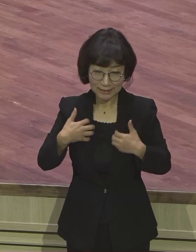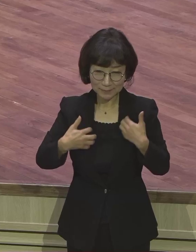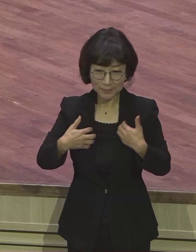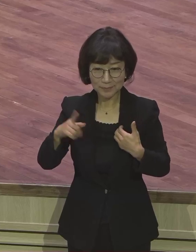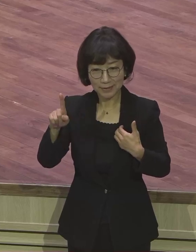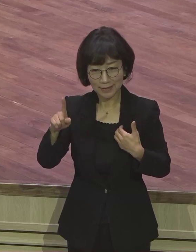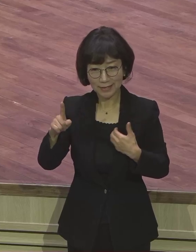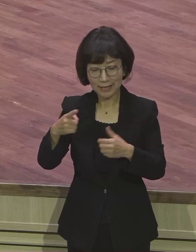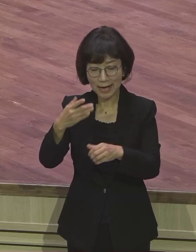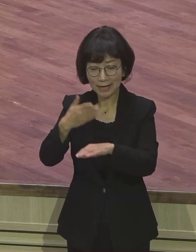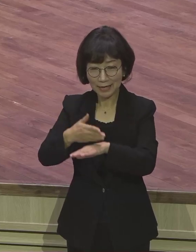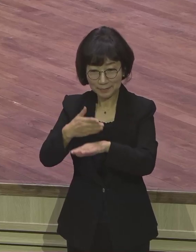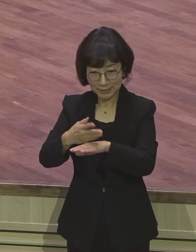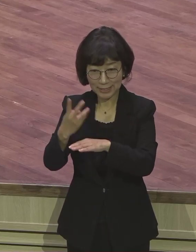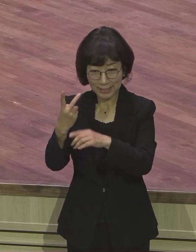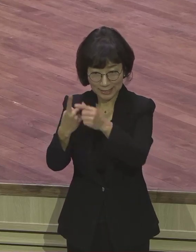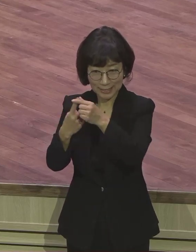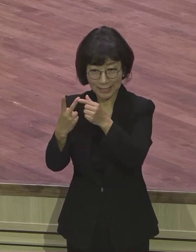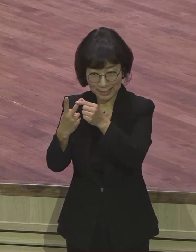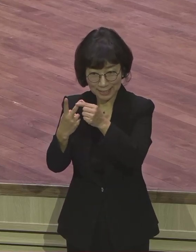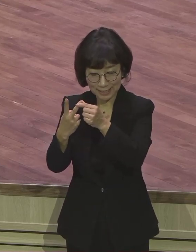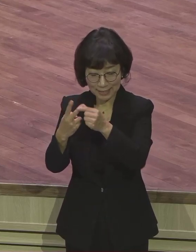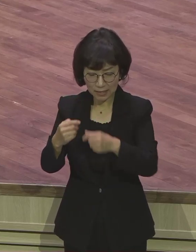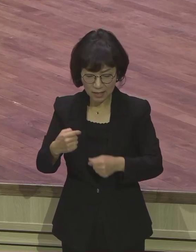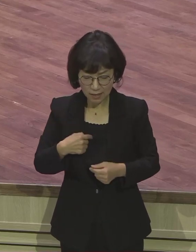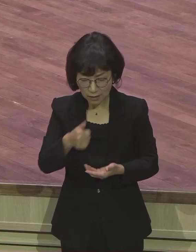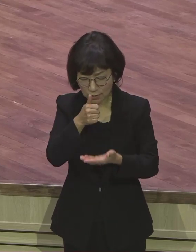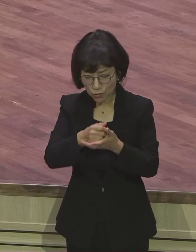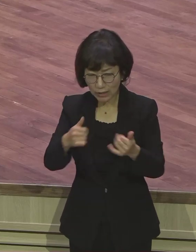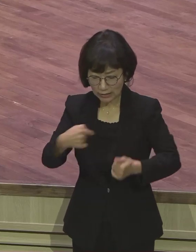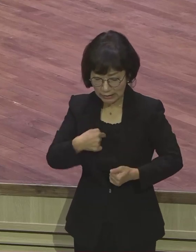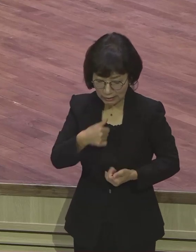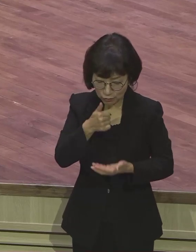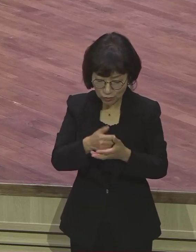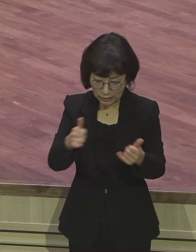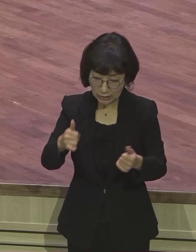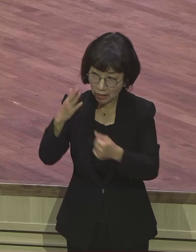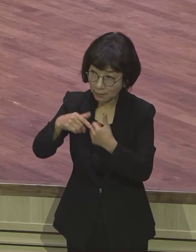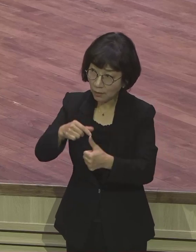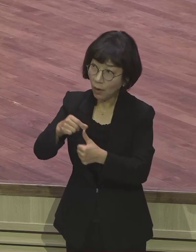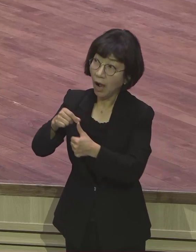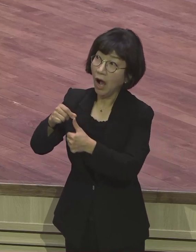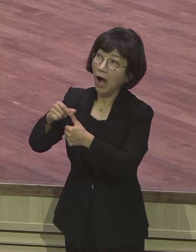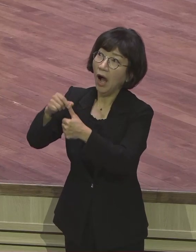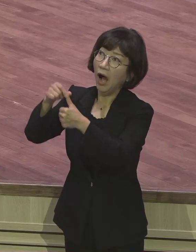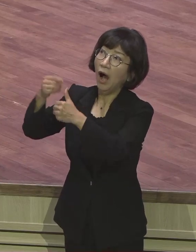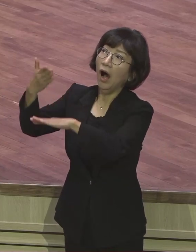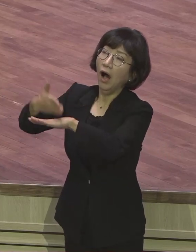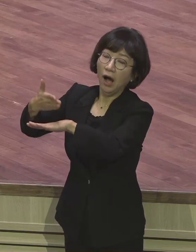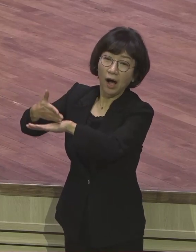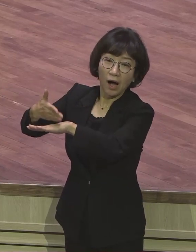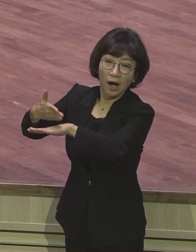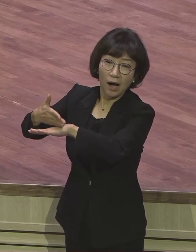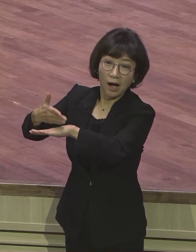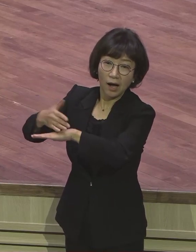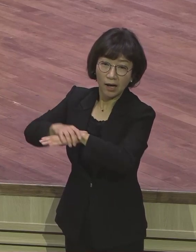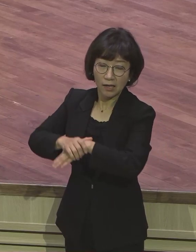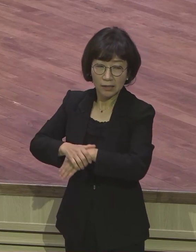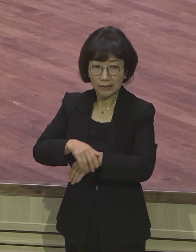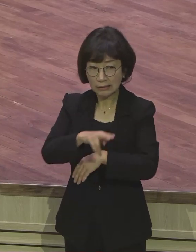살리신 주원에 놀라워 이랬던 생명 찾았구나. 아멘 감사밖에 없지요. 누굴 미워하고 누굴 판단하고